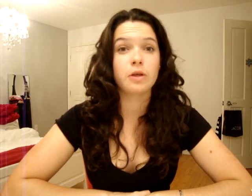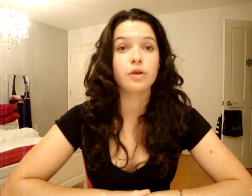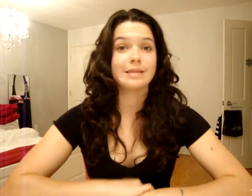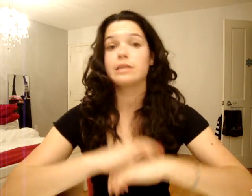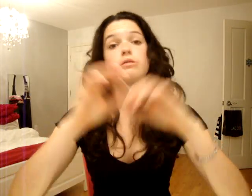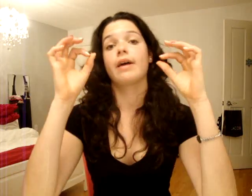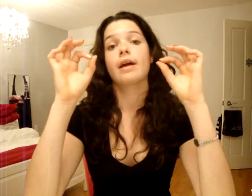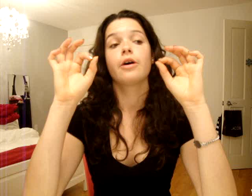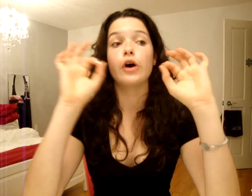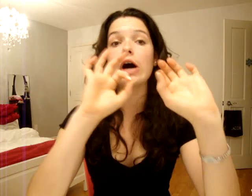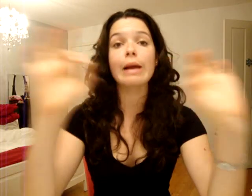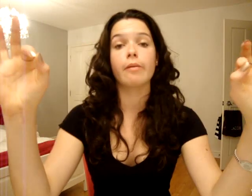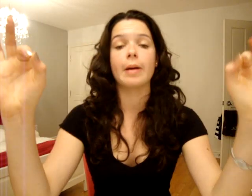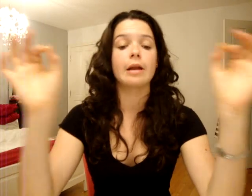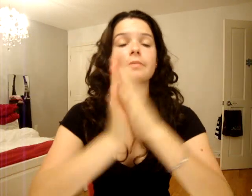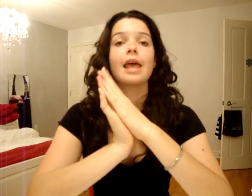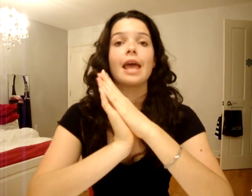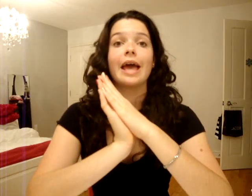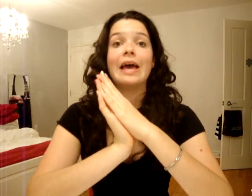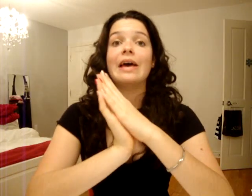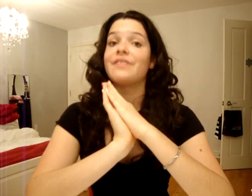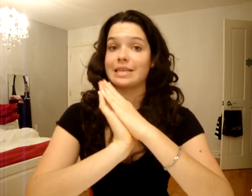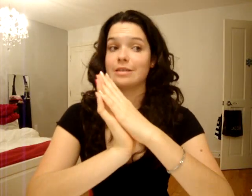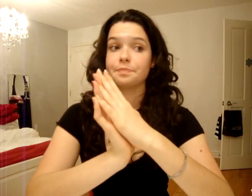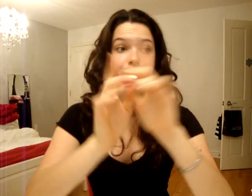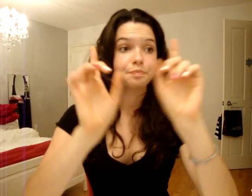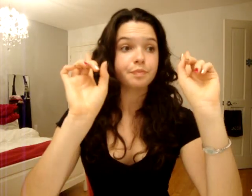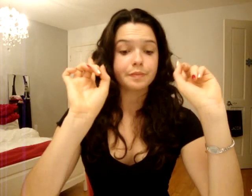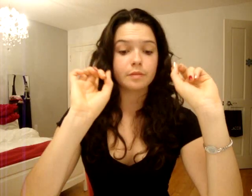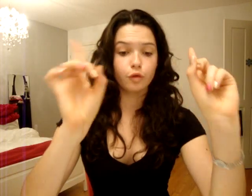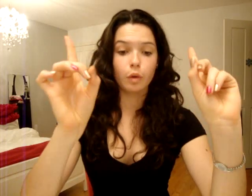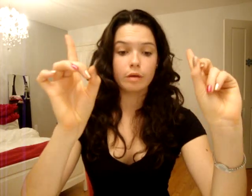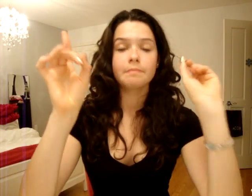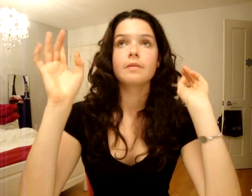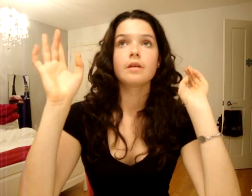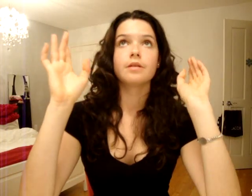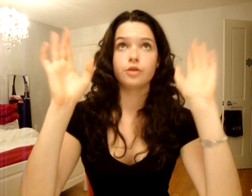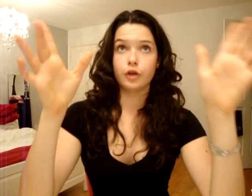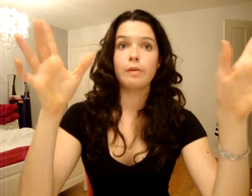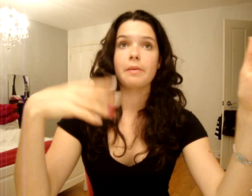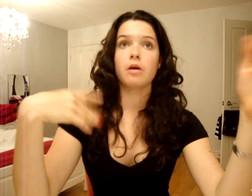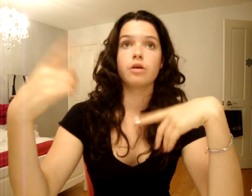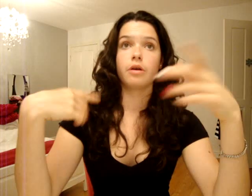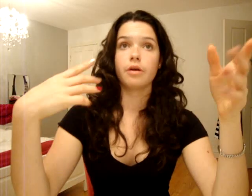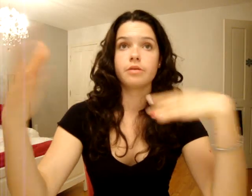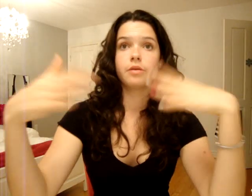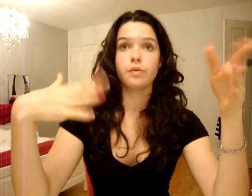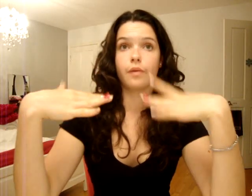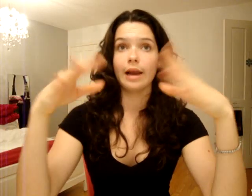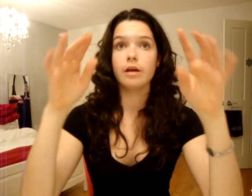basse sur les seins. doit faire horriblement mal. Voilà. Fait que c'est ça. Donc. Ça. là, après, on a... Ouais, là.